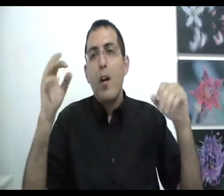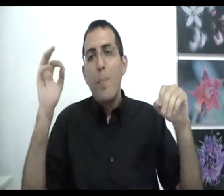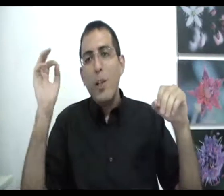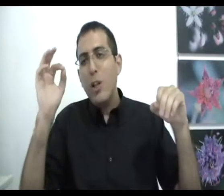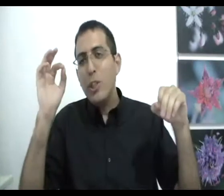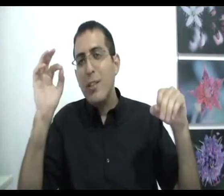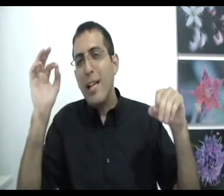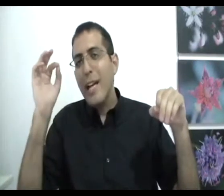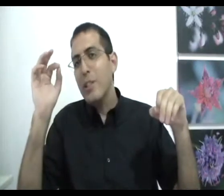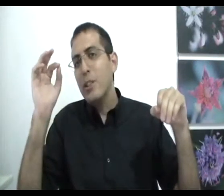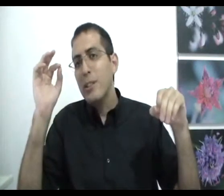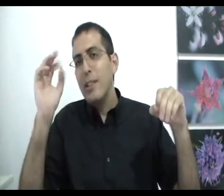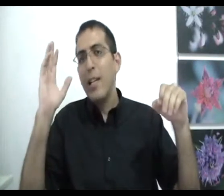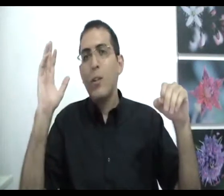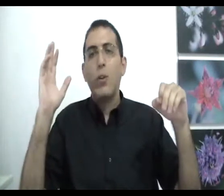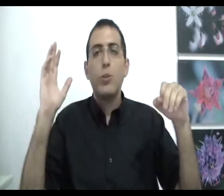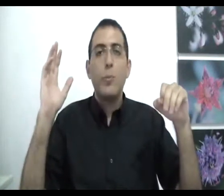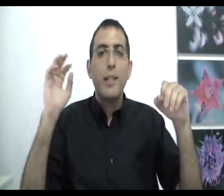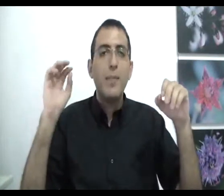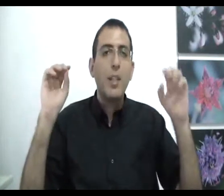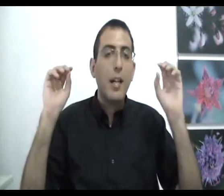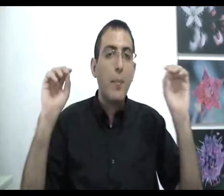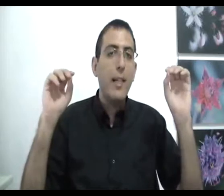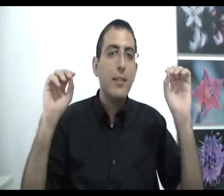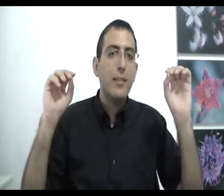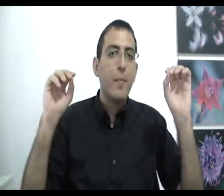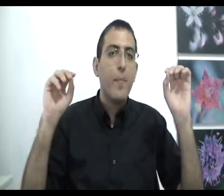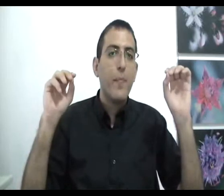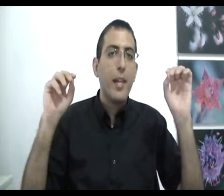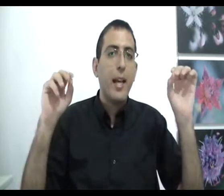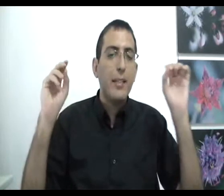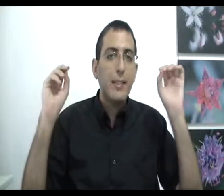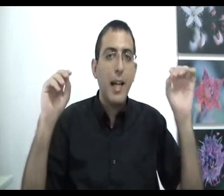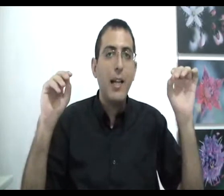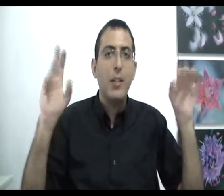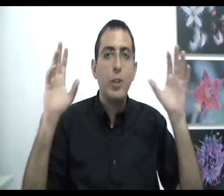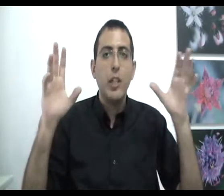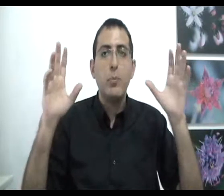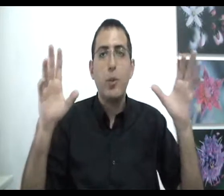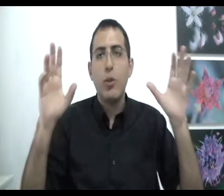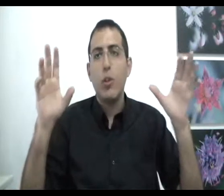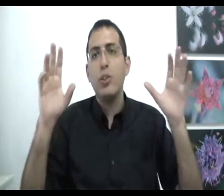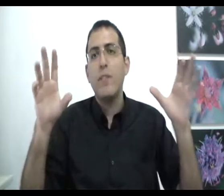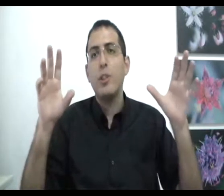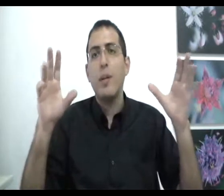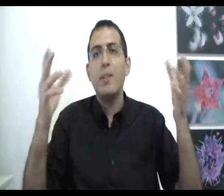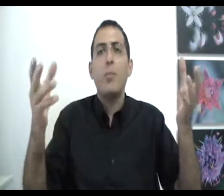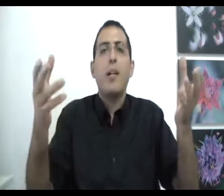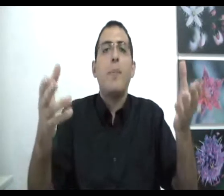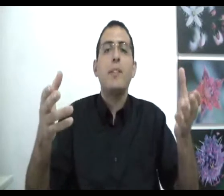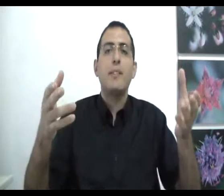בכל שיטה יש שכל כלשהו. בן אדם צריך לחפש את השכל שיש בתוך כל שיטה ושיטה. מה זה אומרת להכפש את